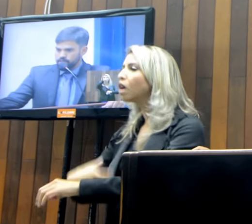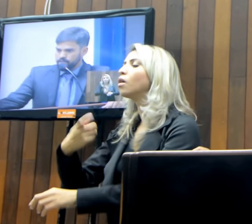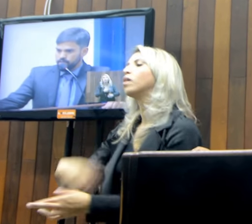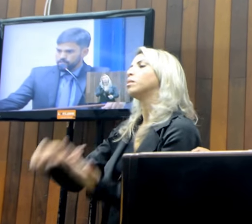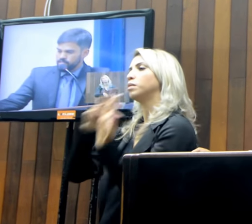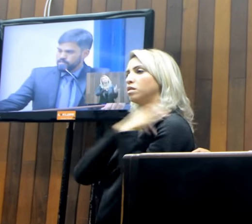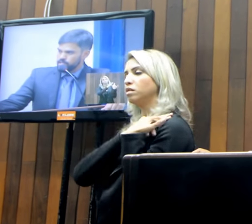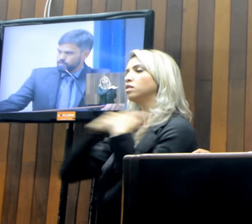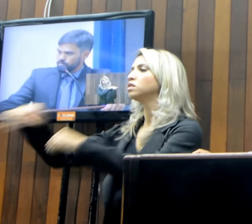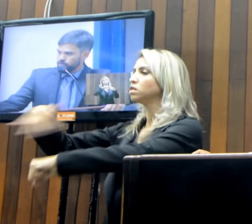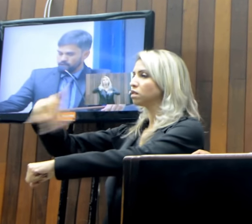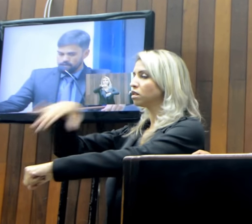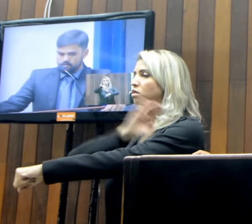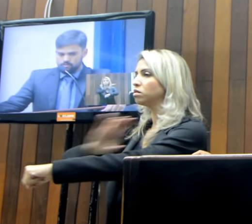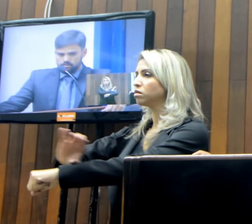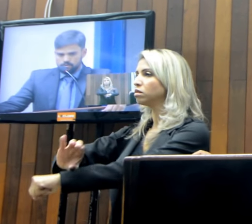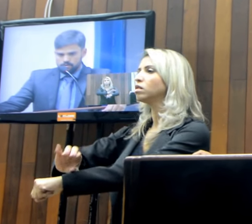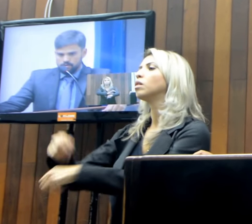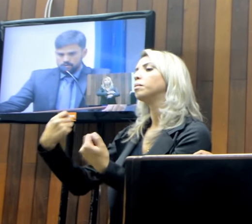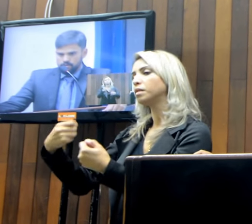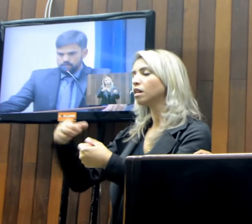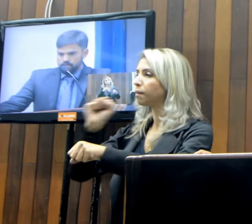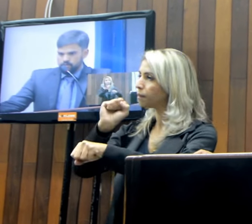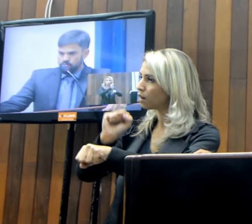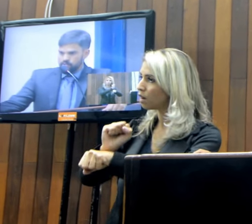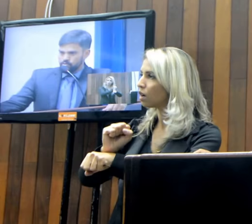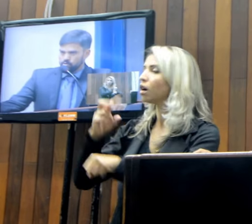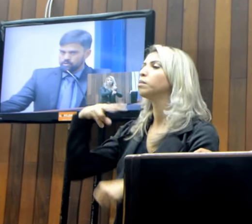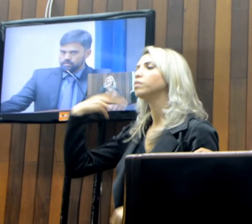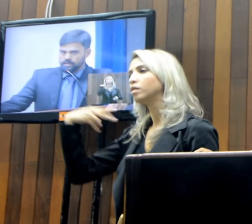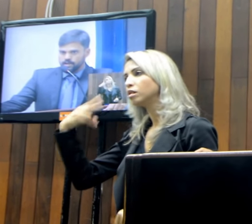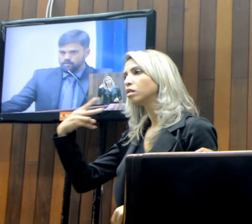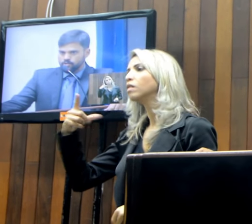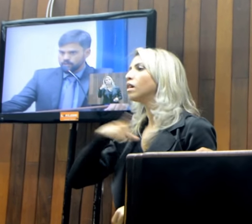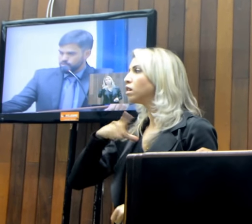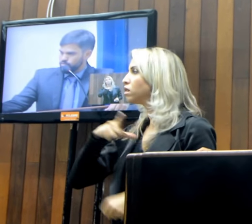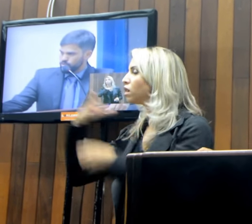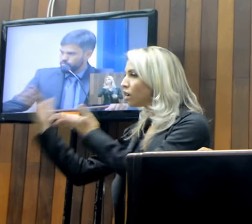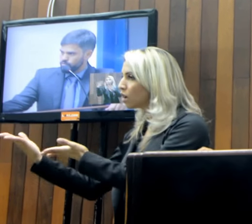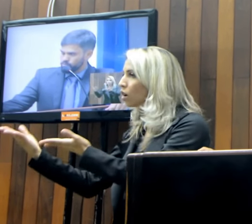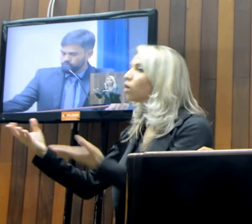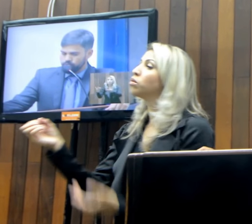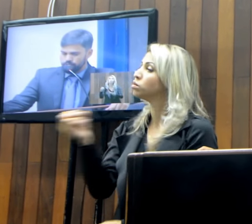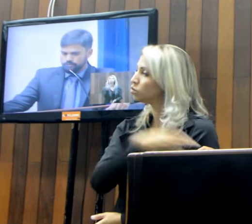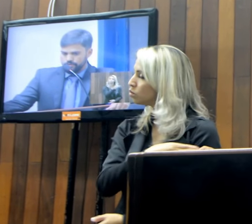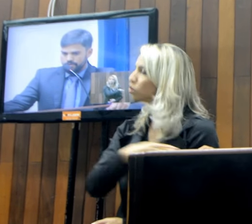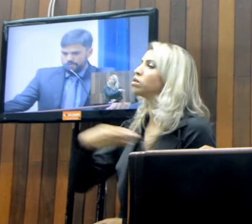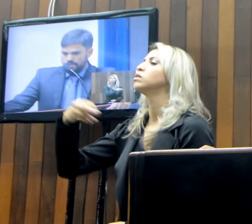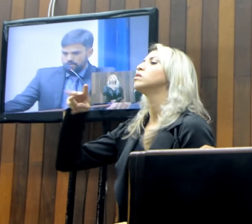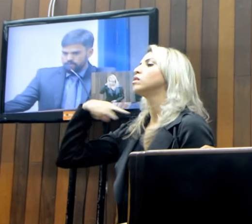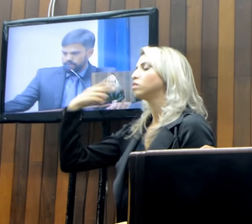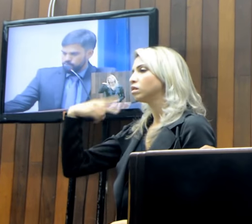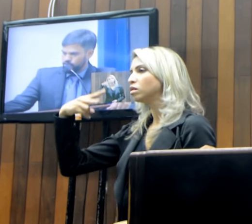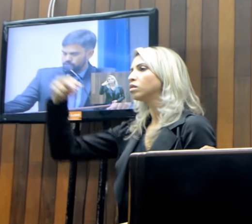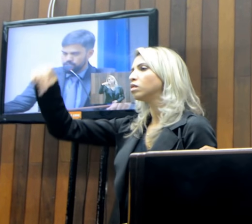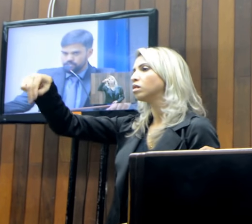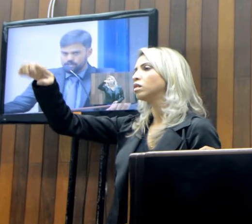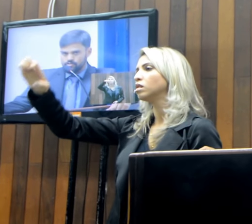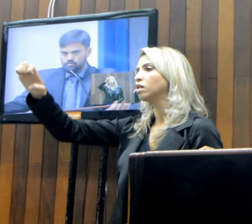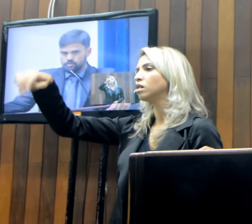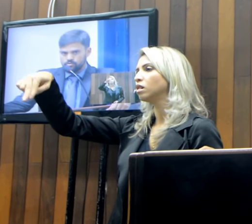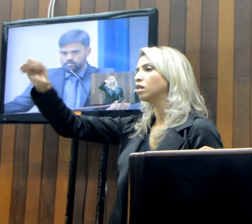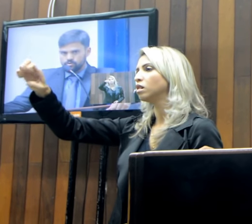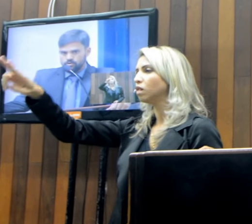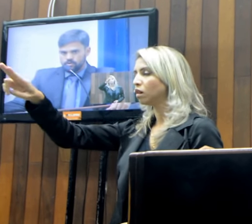estarei me licenciando do cargo e o vereador Nenel de Jardim